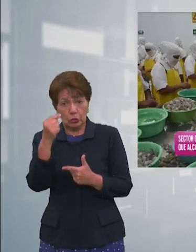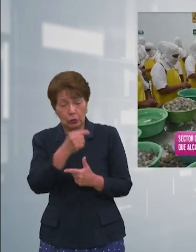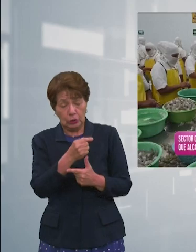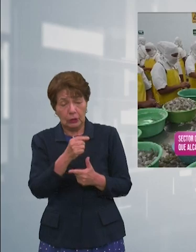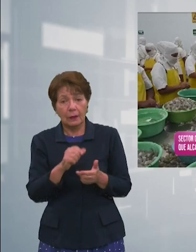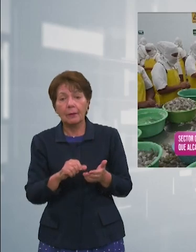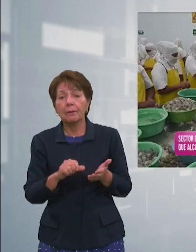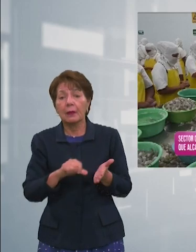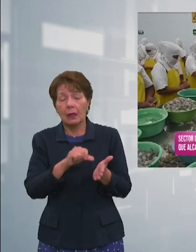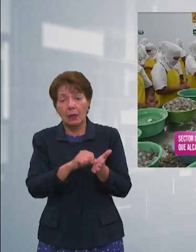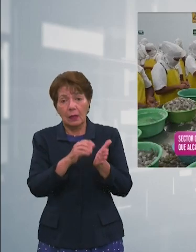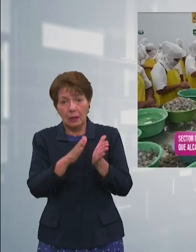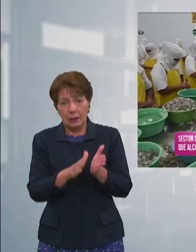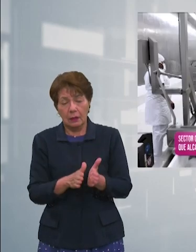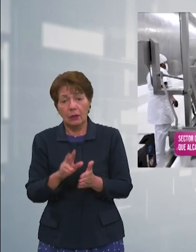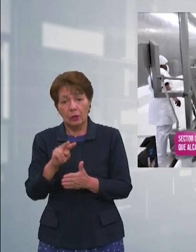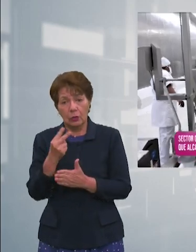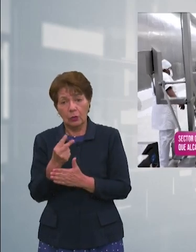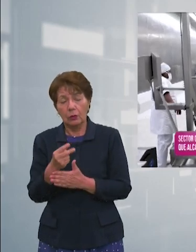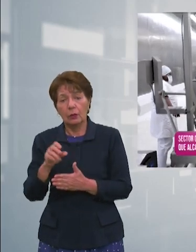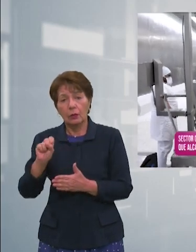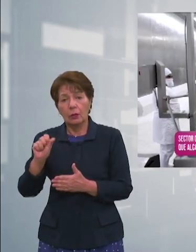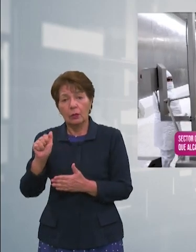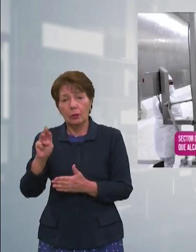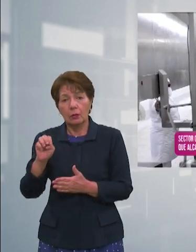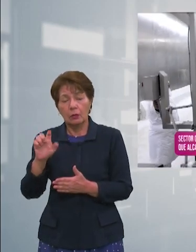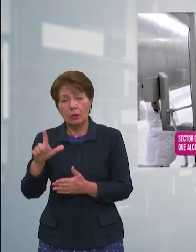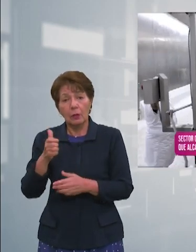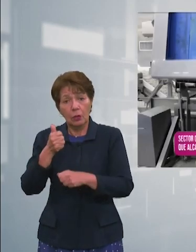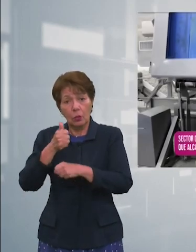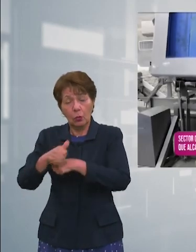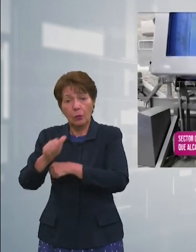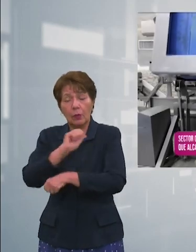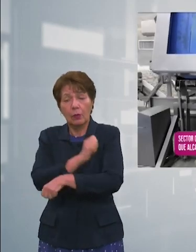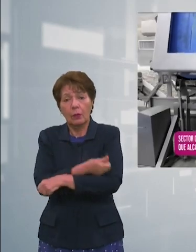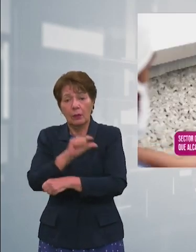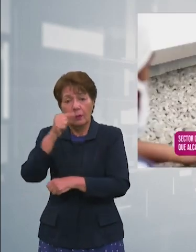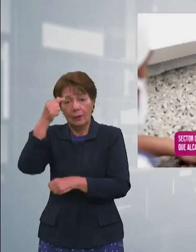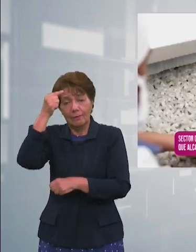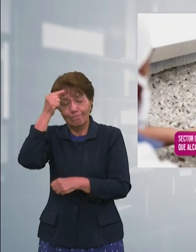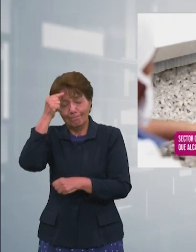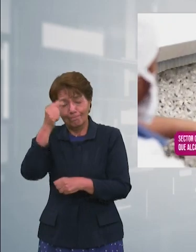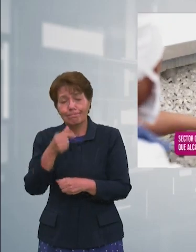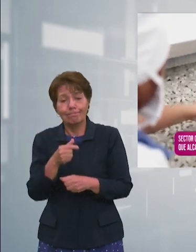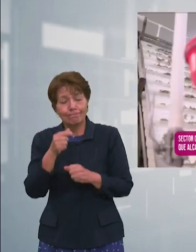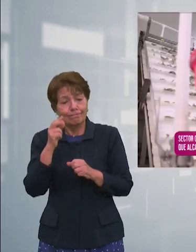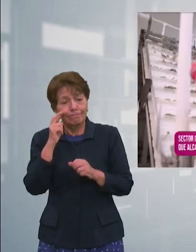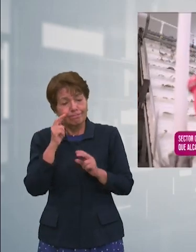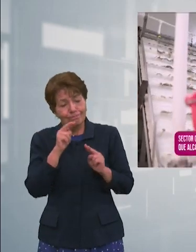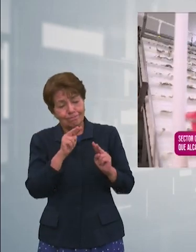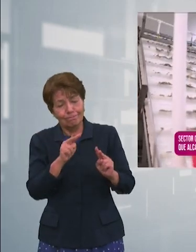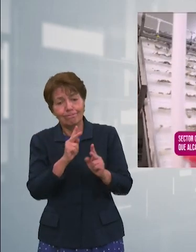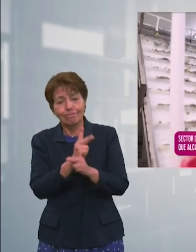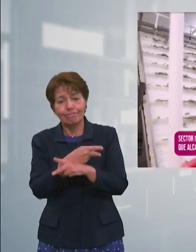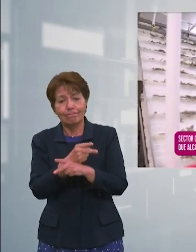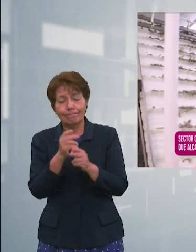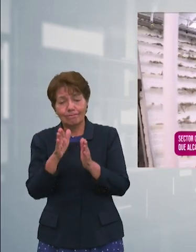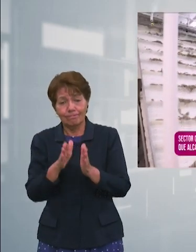Choluteca Samuel Aguilera culpó al gobierno de la situación que viven los productores en la zona sur del país